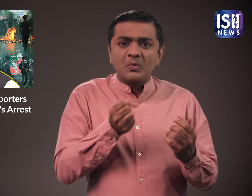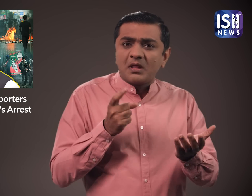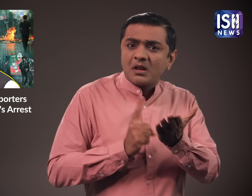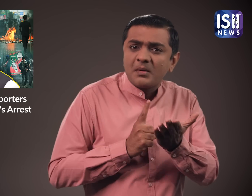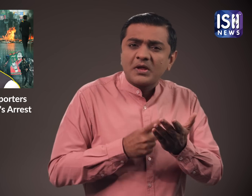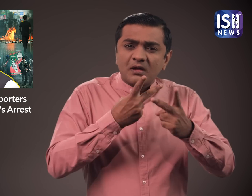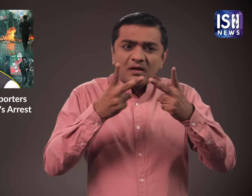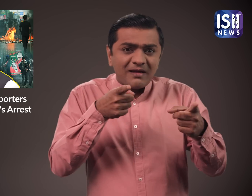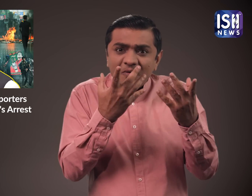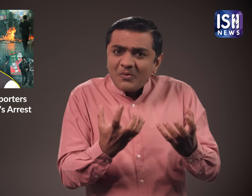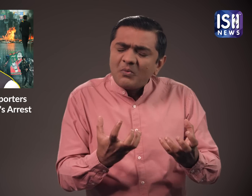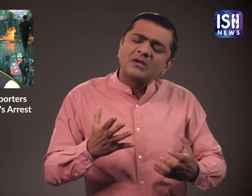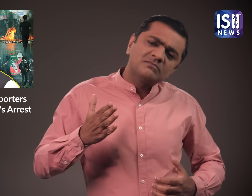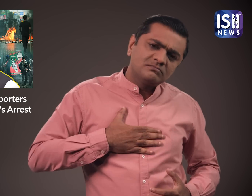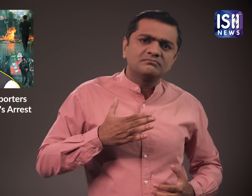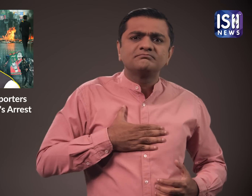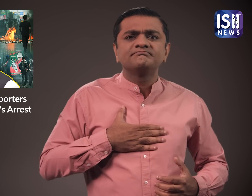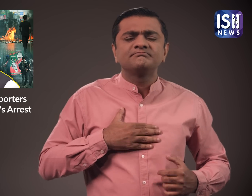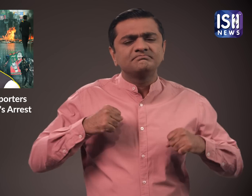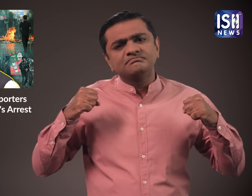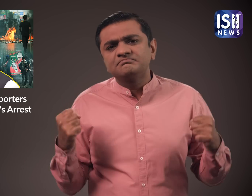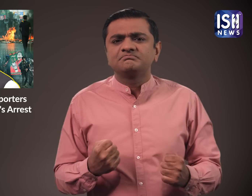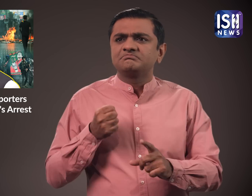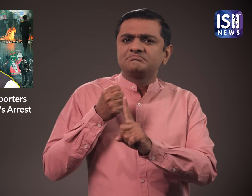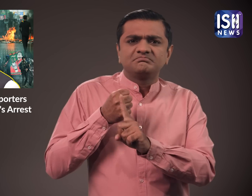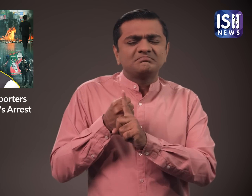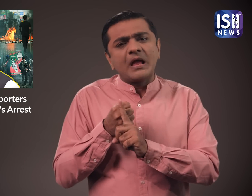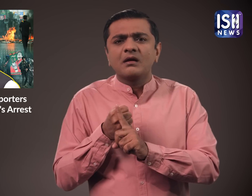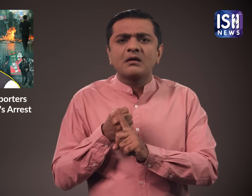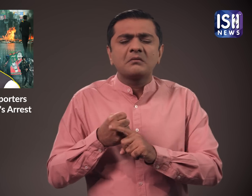सूत्रों के अनिसार बहाने देने के बज़ाए खान अधालत की कारवाई में क्यों नहीं जाते है